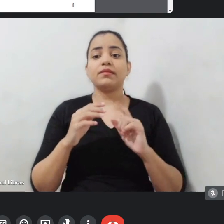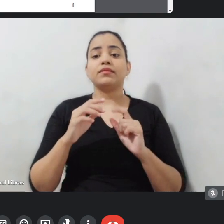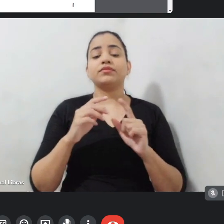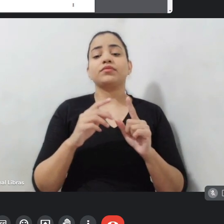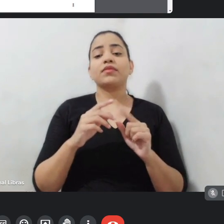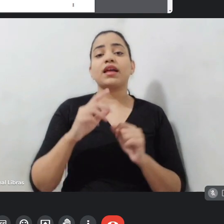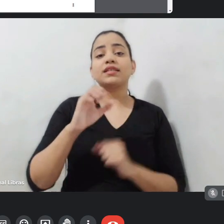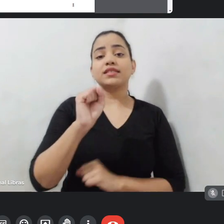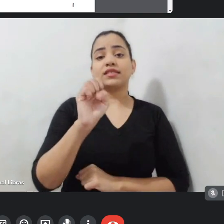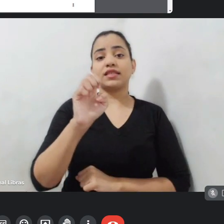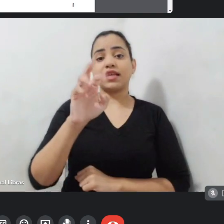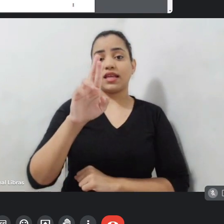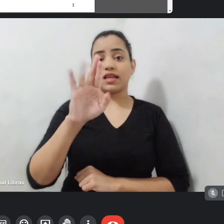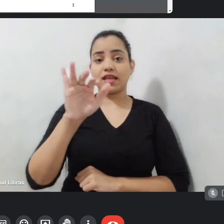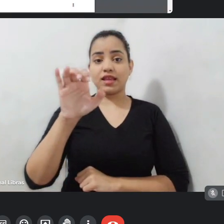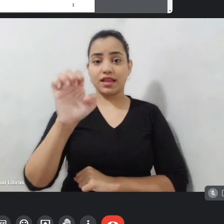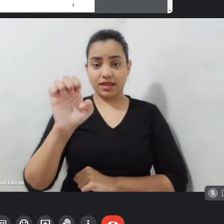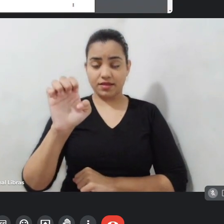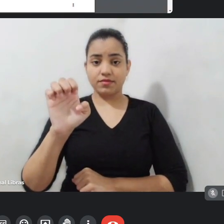seja,